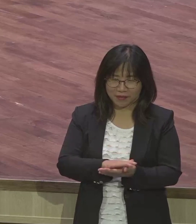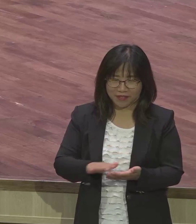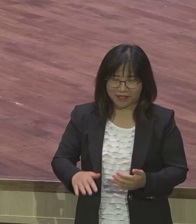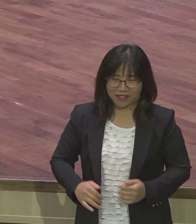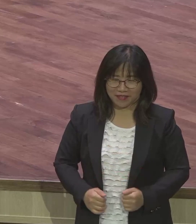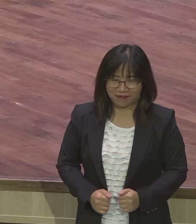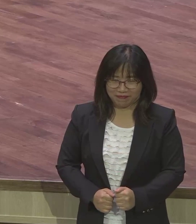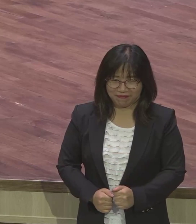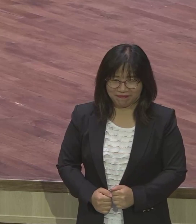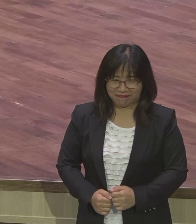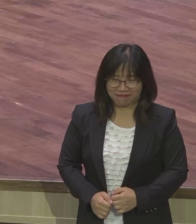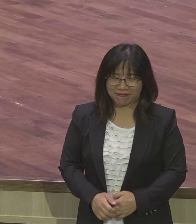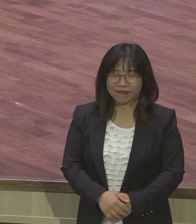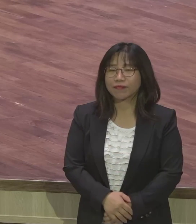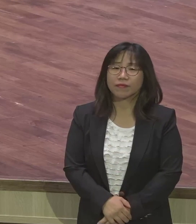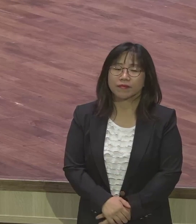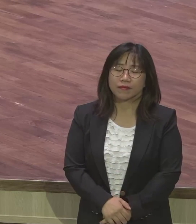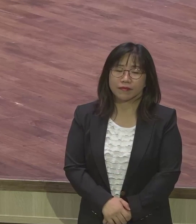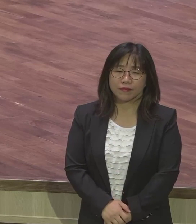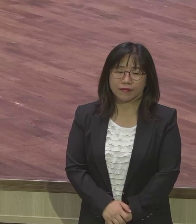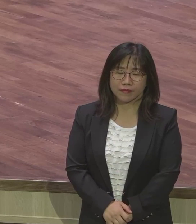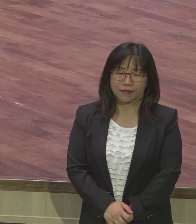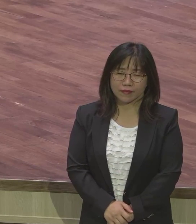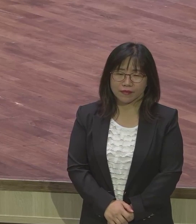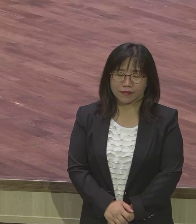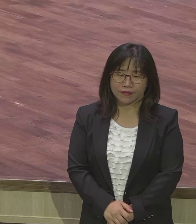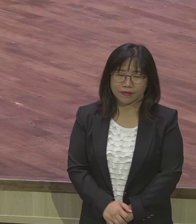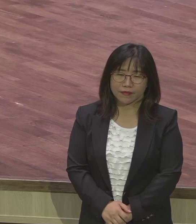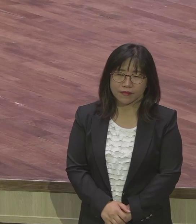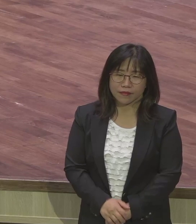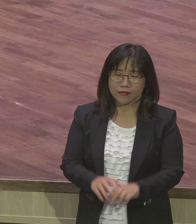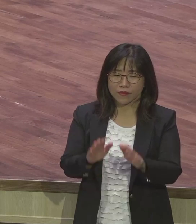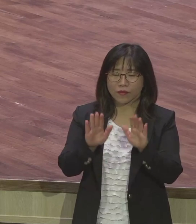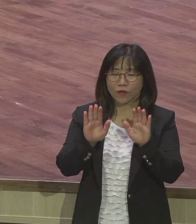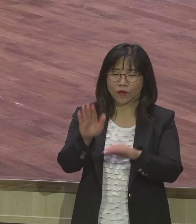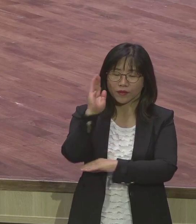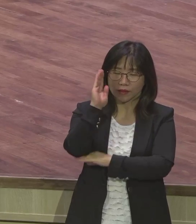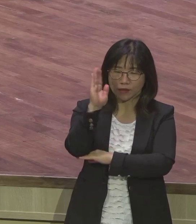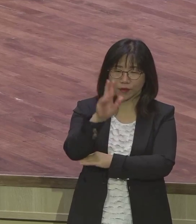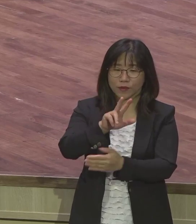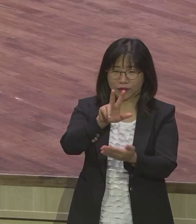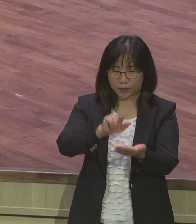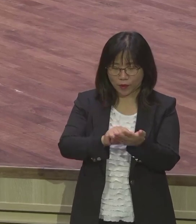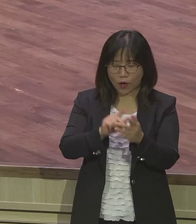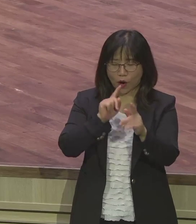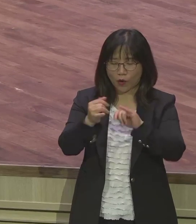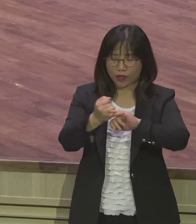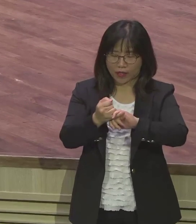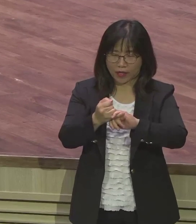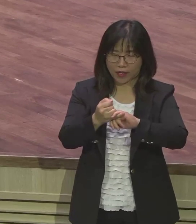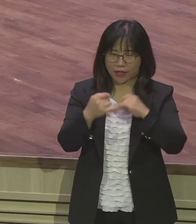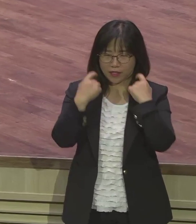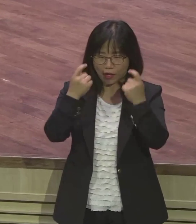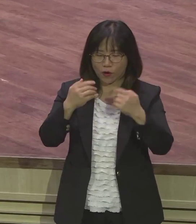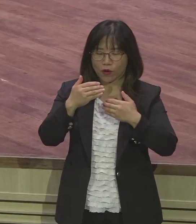이것을 말씀 가지고 언약의 여정이라는 채물로 말씀드립니다. 이번 한 주간 남방구,